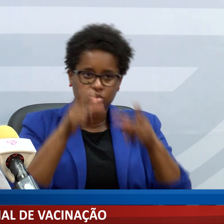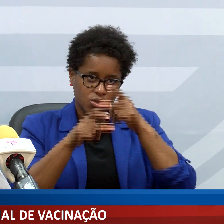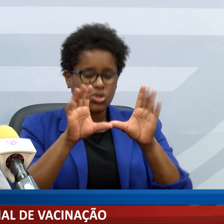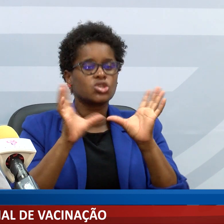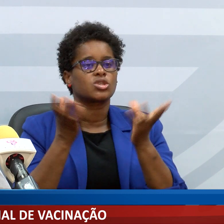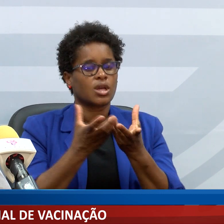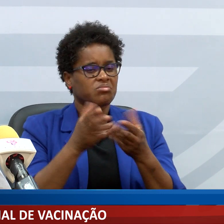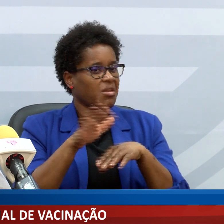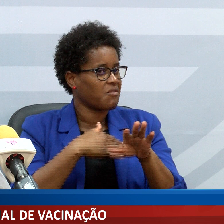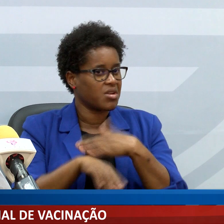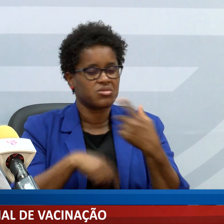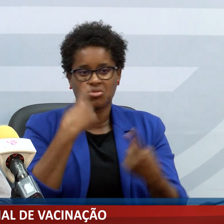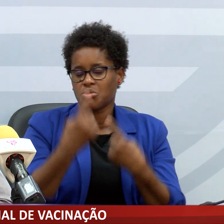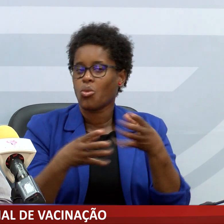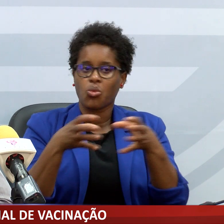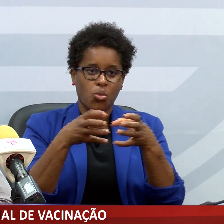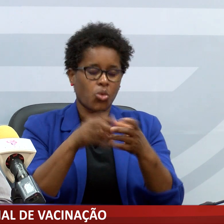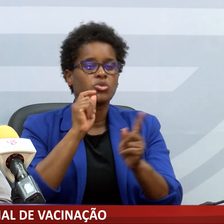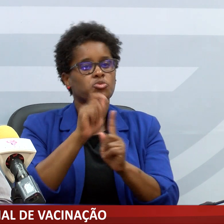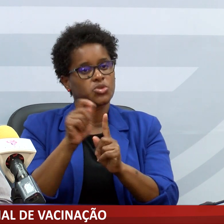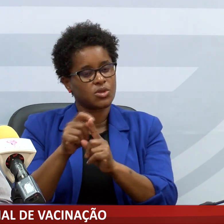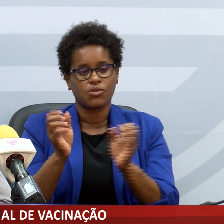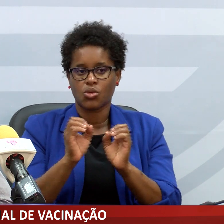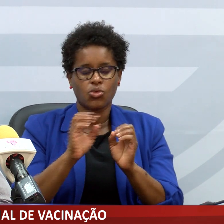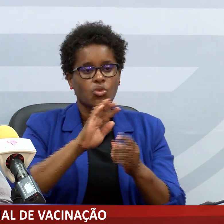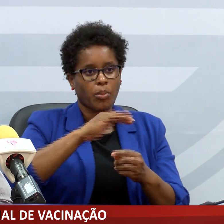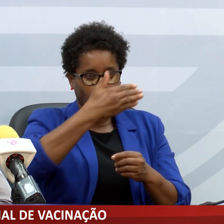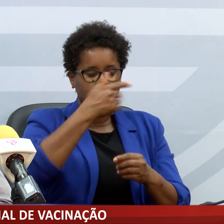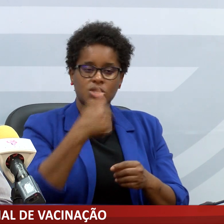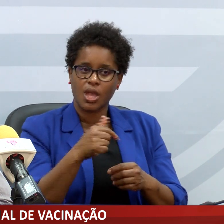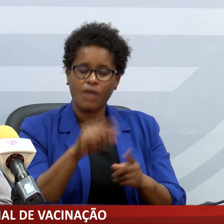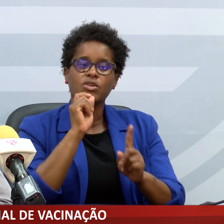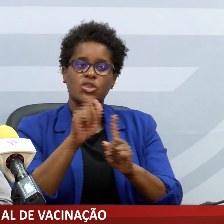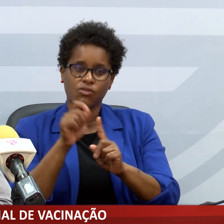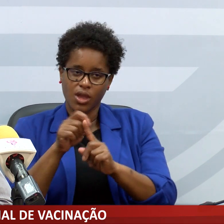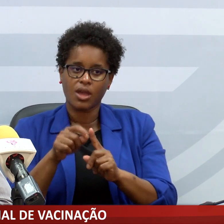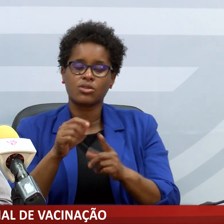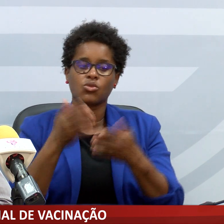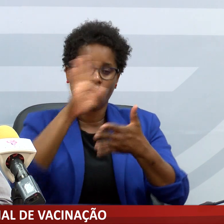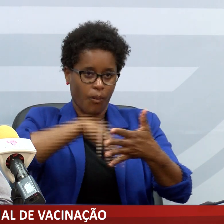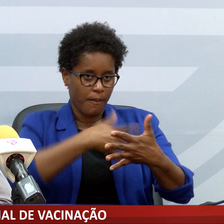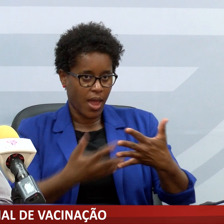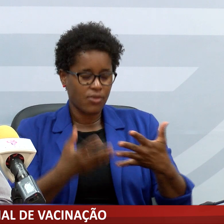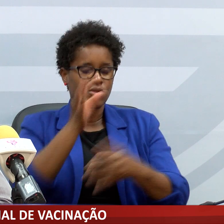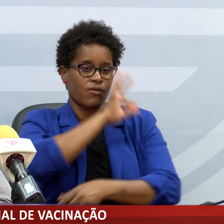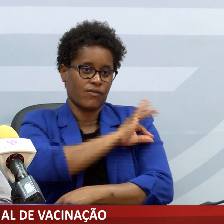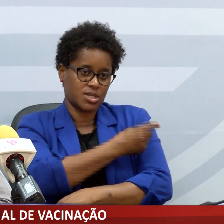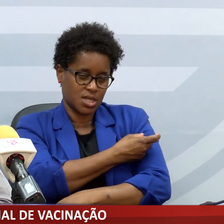fazem parte de nenhum grupo específico, dos prioritários que estavam identificados no plano de vacinação,